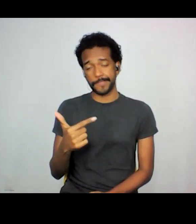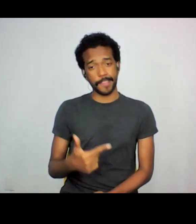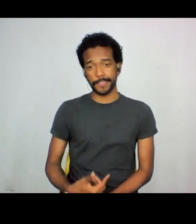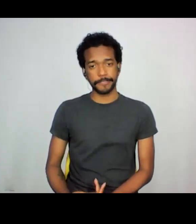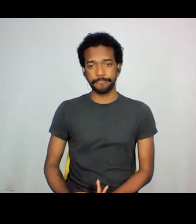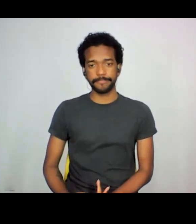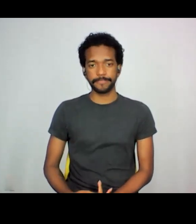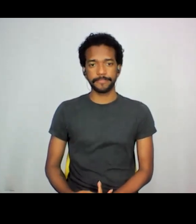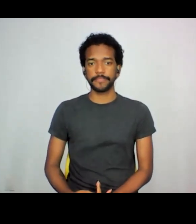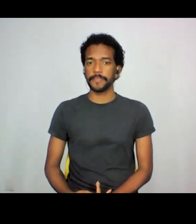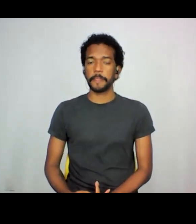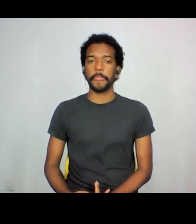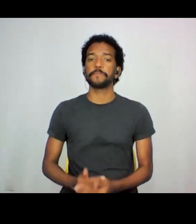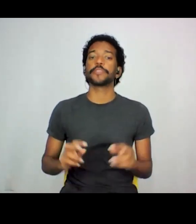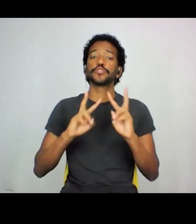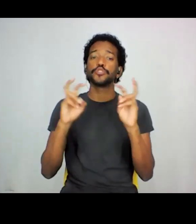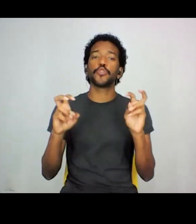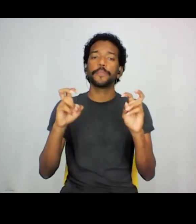e com relação ao bairro da liberdade,